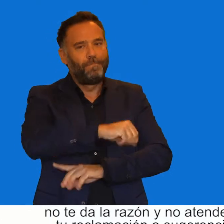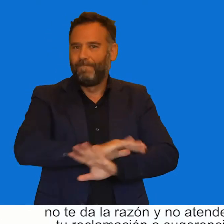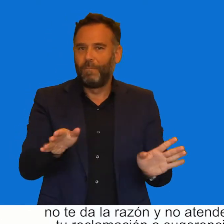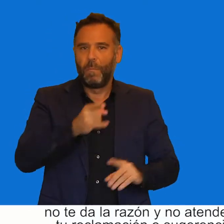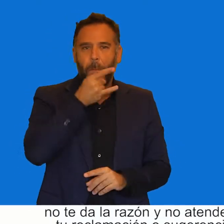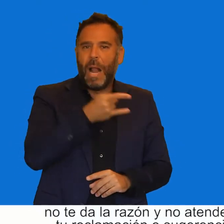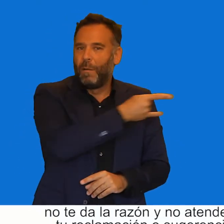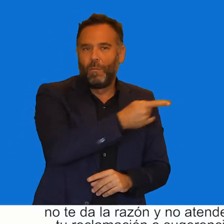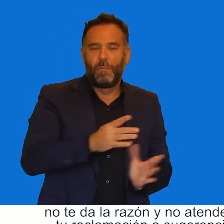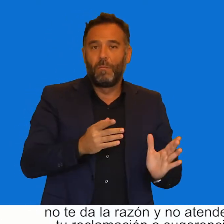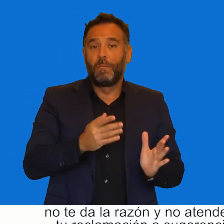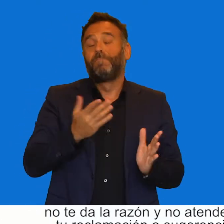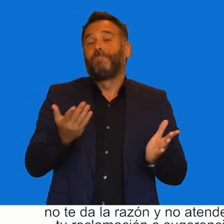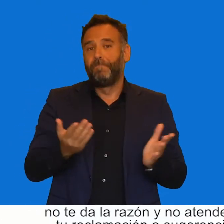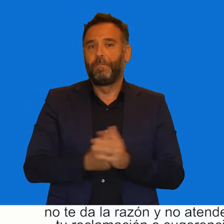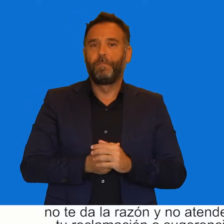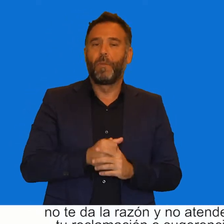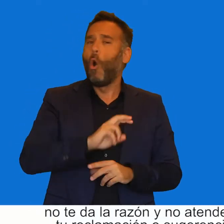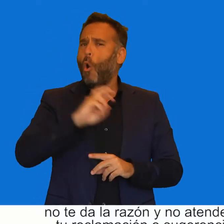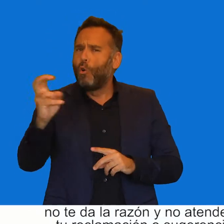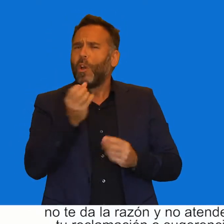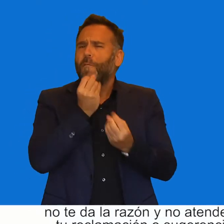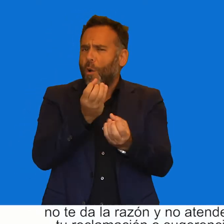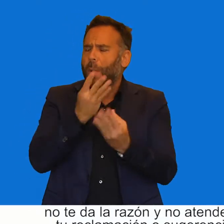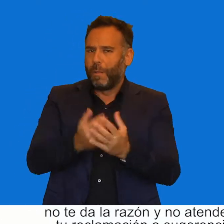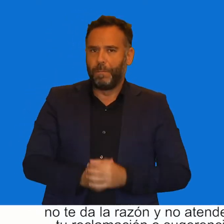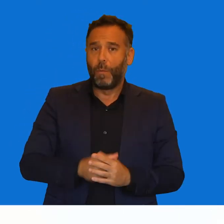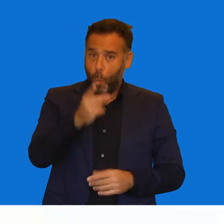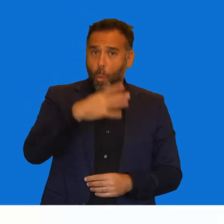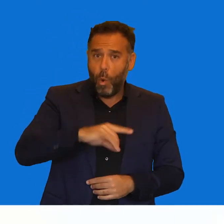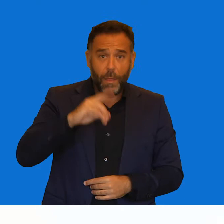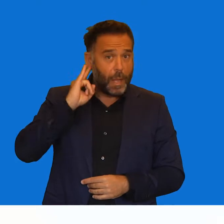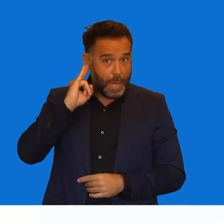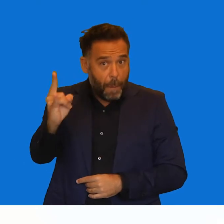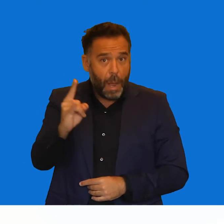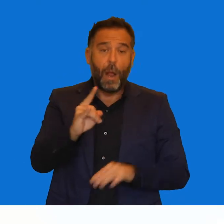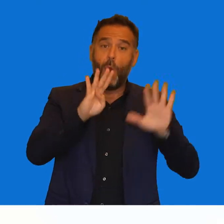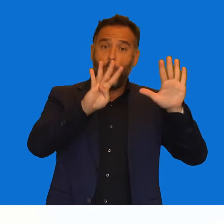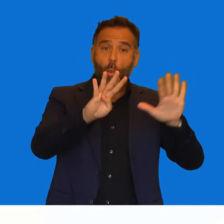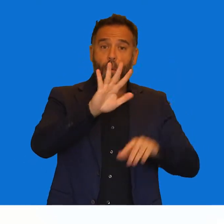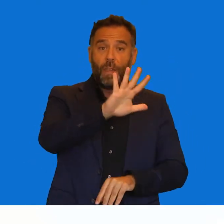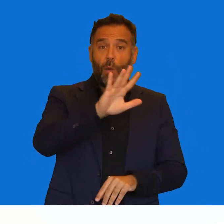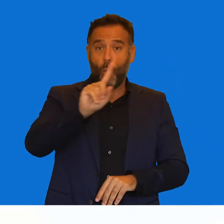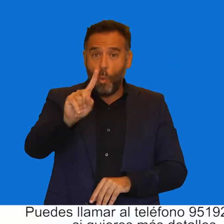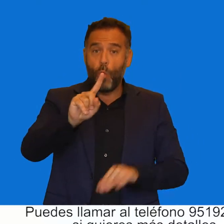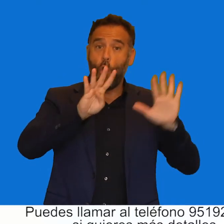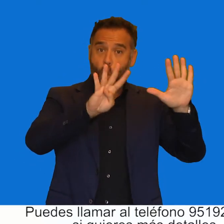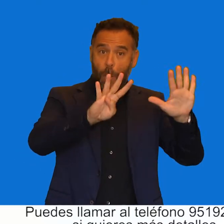no te da la razón y no atenderá tu reclamación o sugerencia. Otros datos de interés. Puedes llamar al